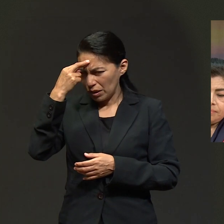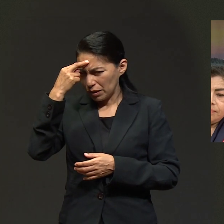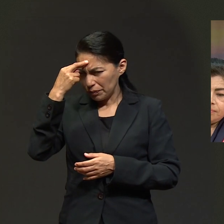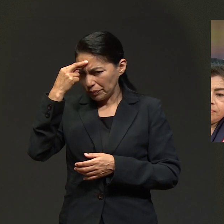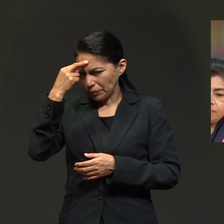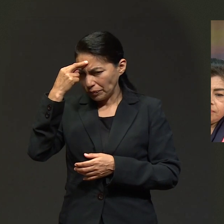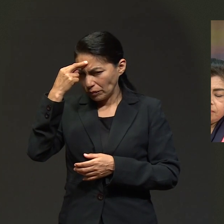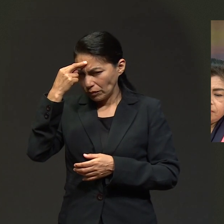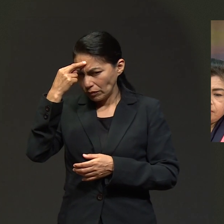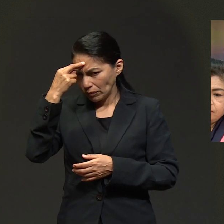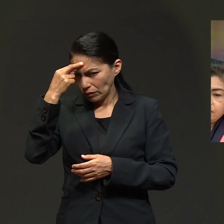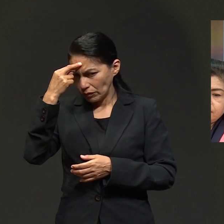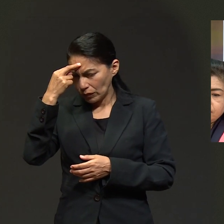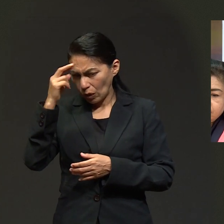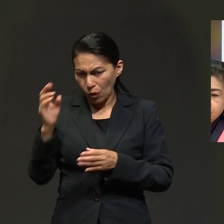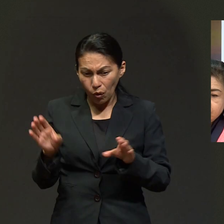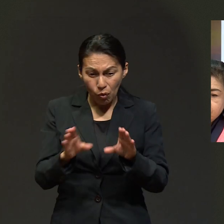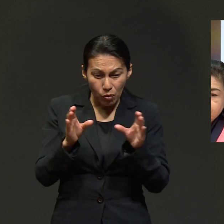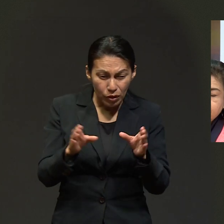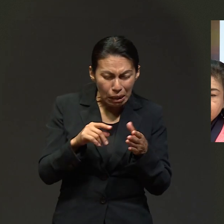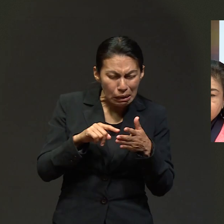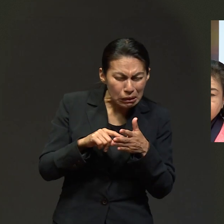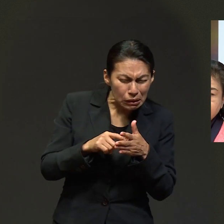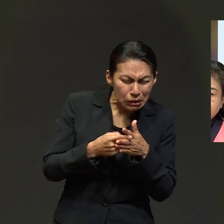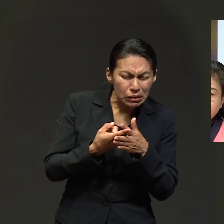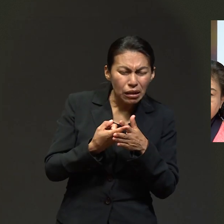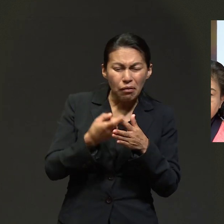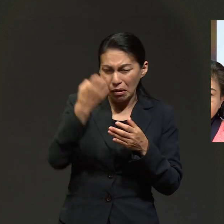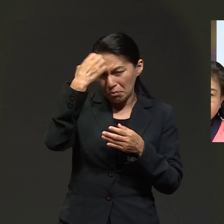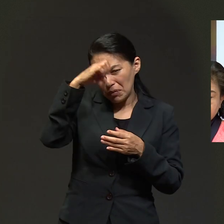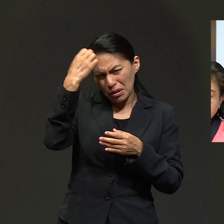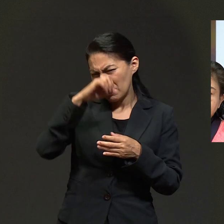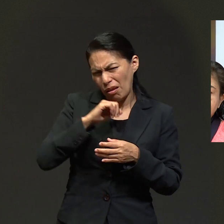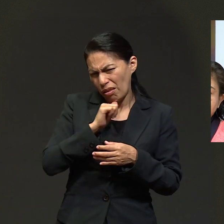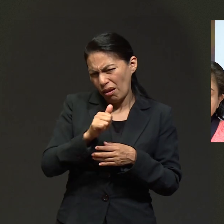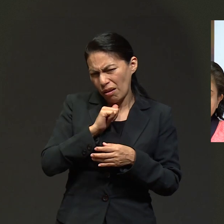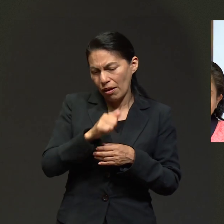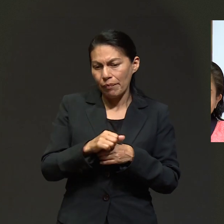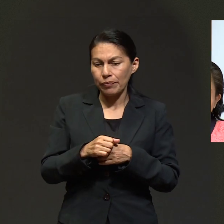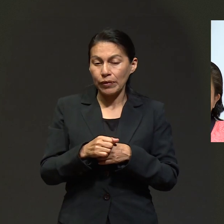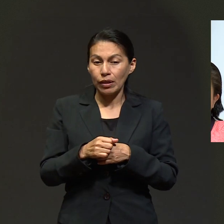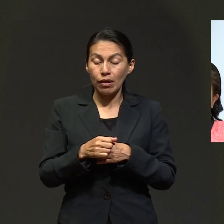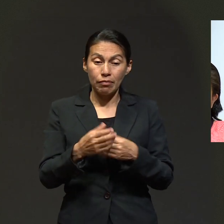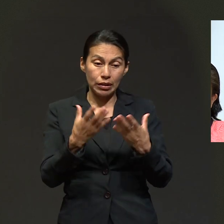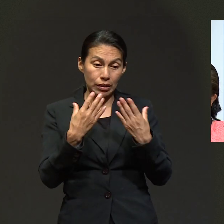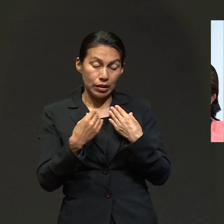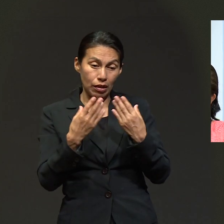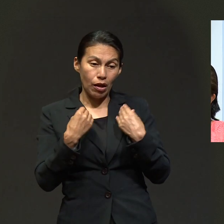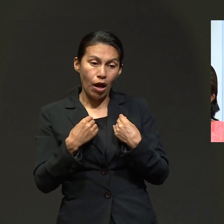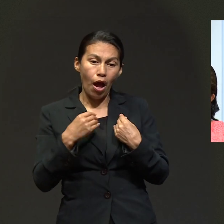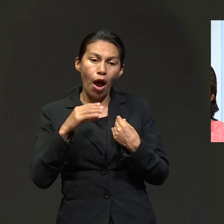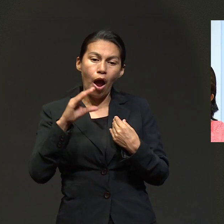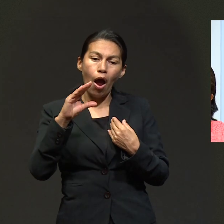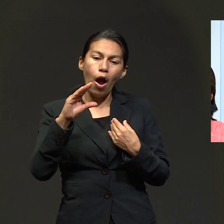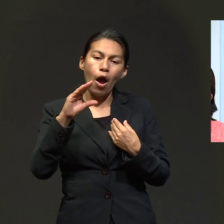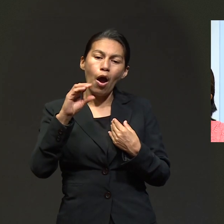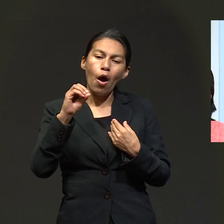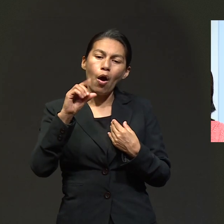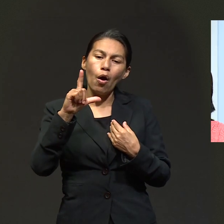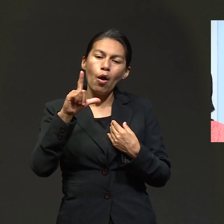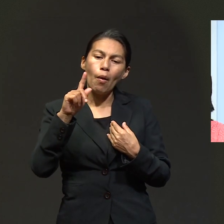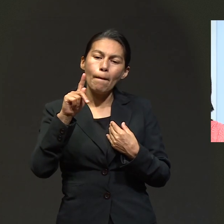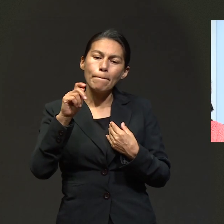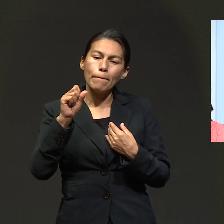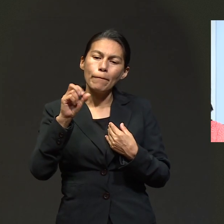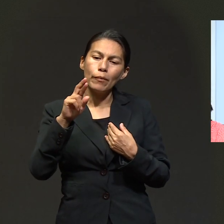Y me acuerdo que yo apenas estaba iniciando a colportar, no tenía esa experiencia. Y allá me enseñaron un término que se llama